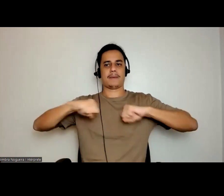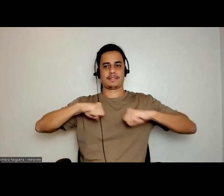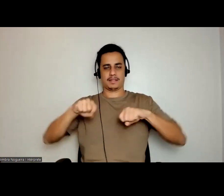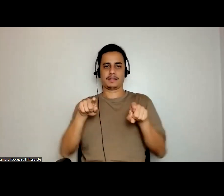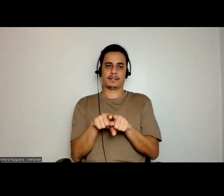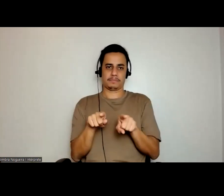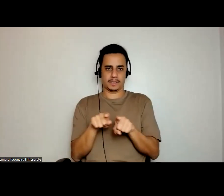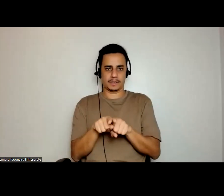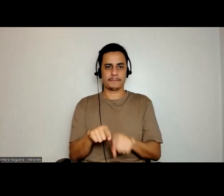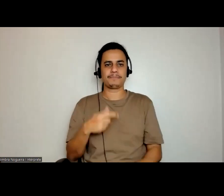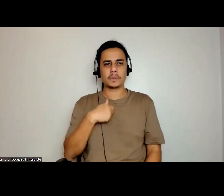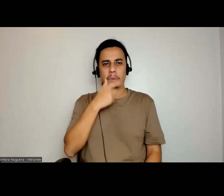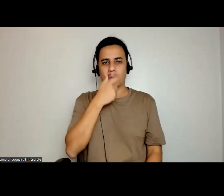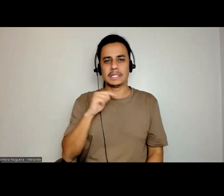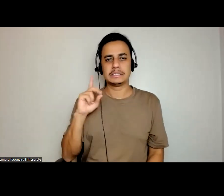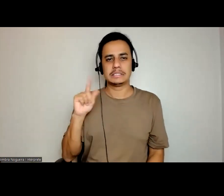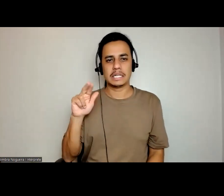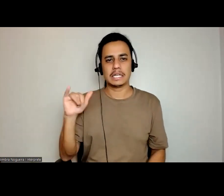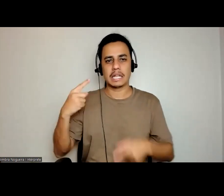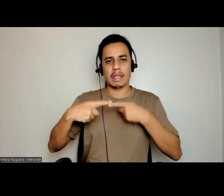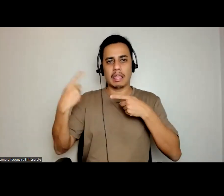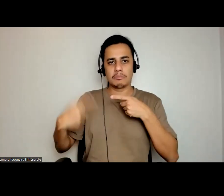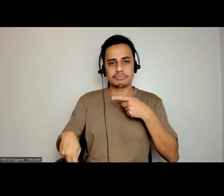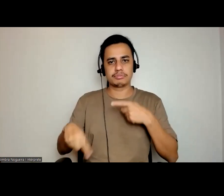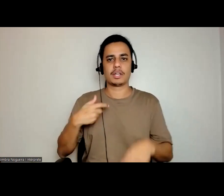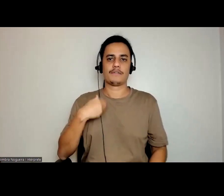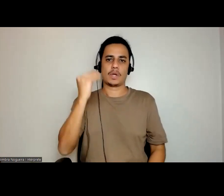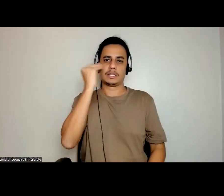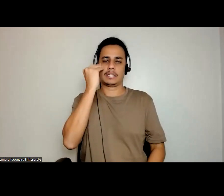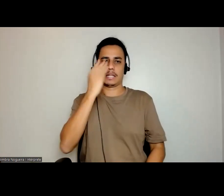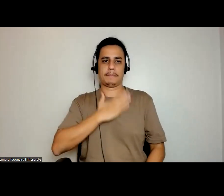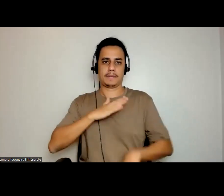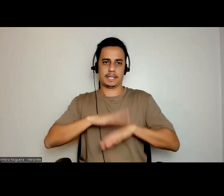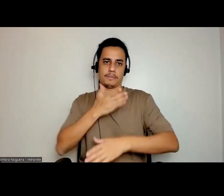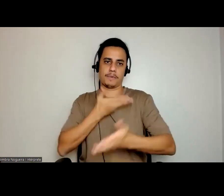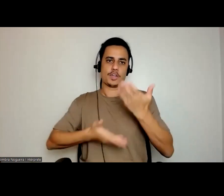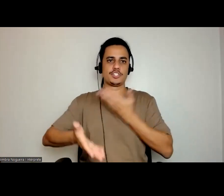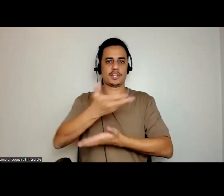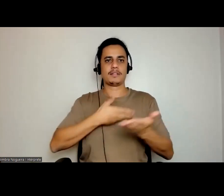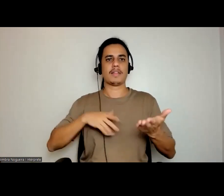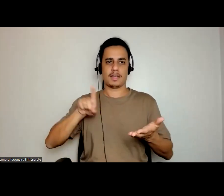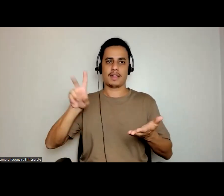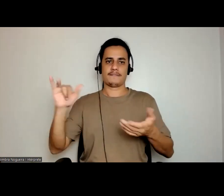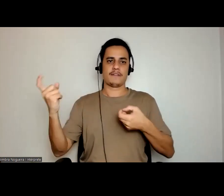Acho que Dani caiu, não sei, vou tentar aqui projetar enquanto ela volta.